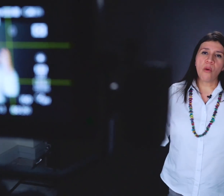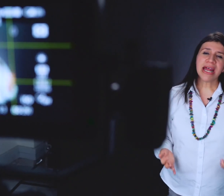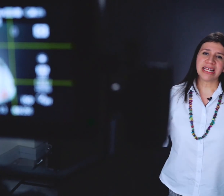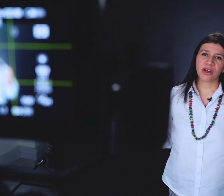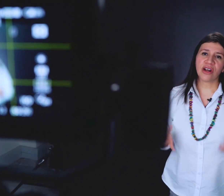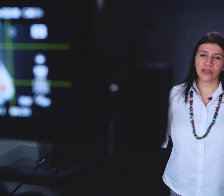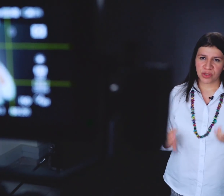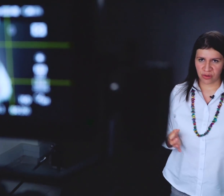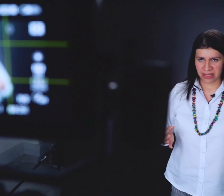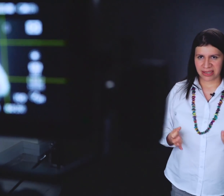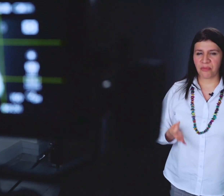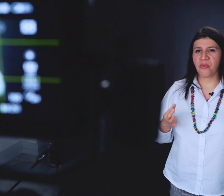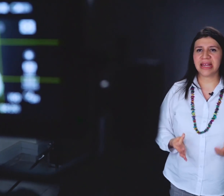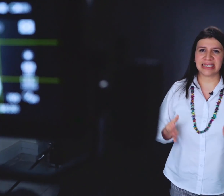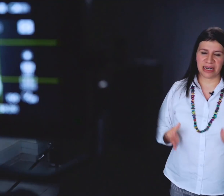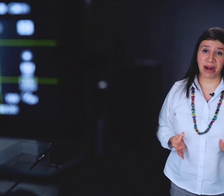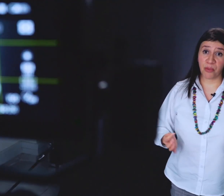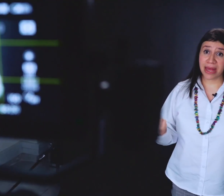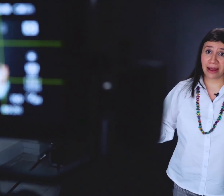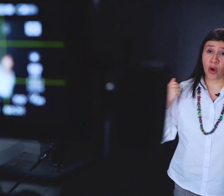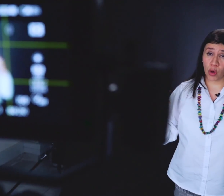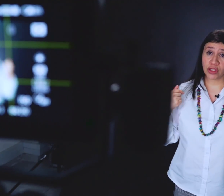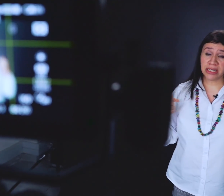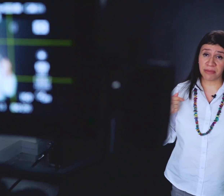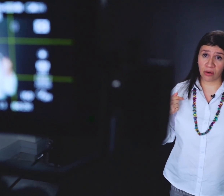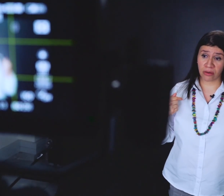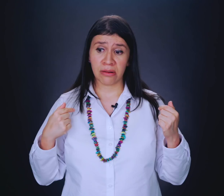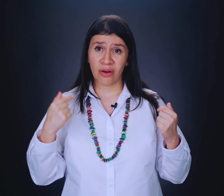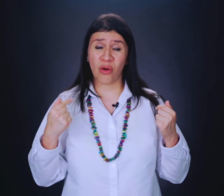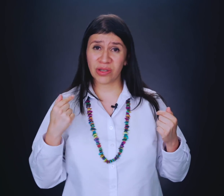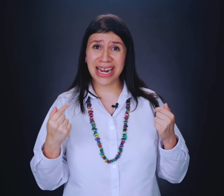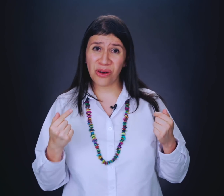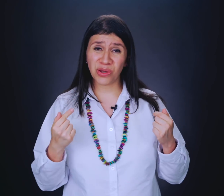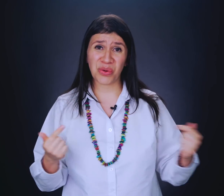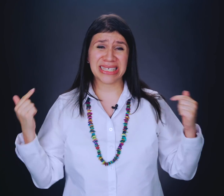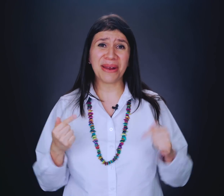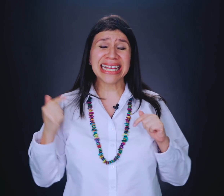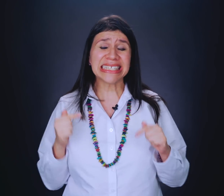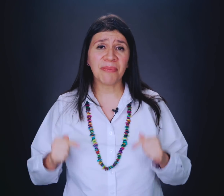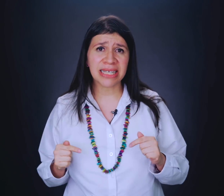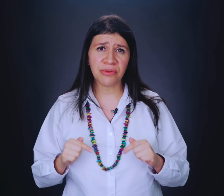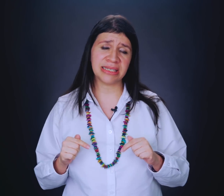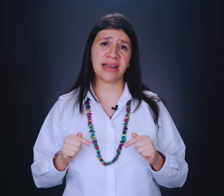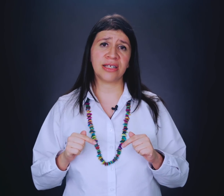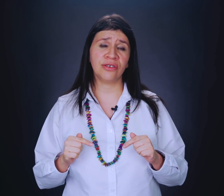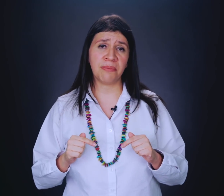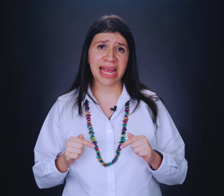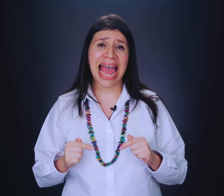Una de las mejores opciones que puedes hacer para poder conocerte mejor, conocer al otro y saber qué está pasando en esta relación de pareja,